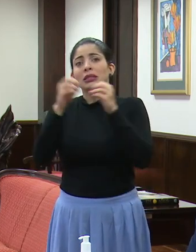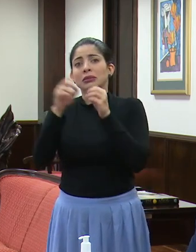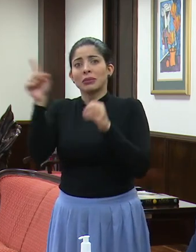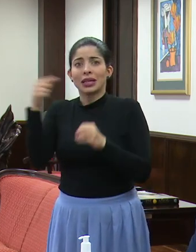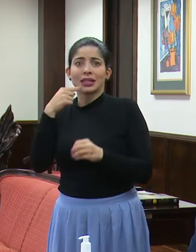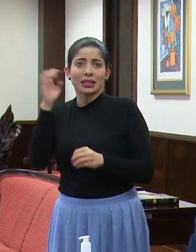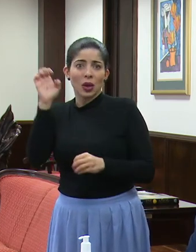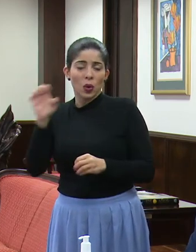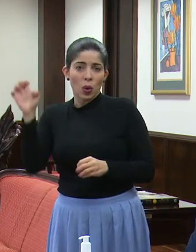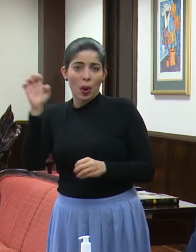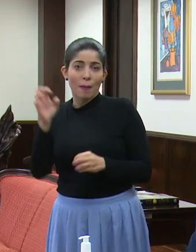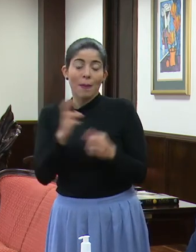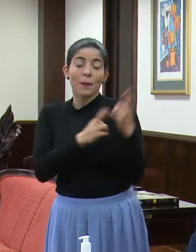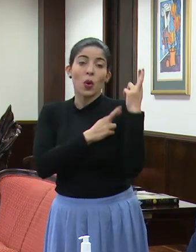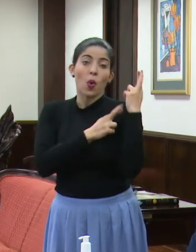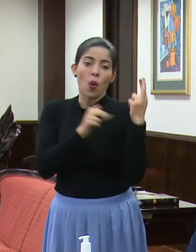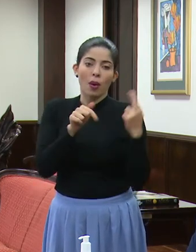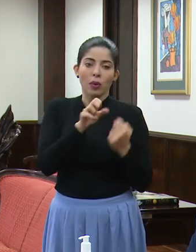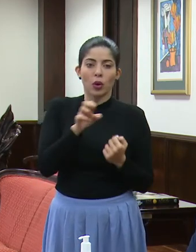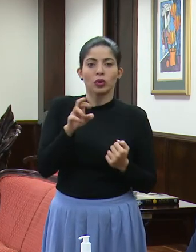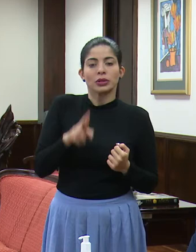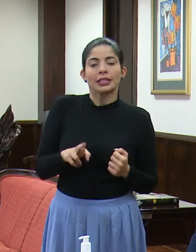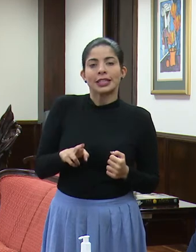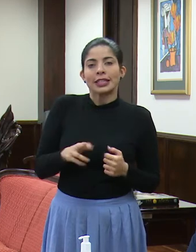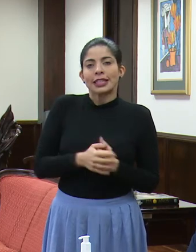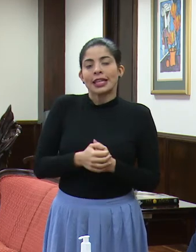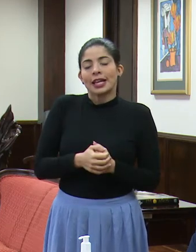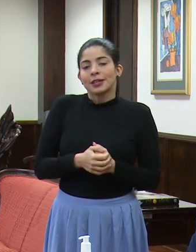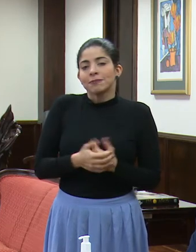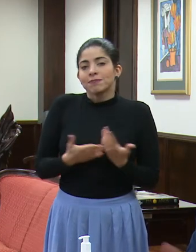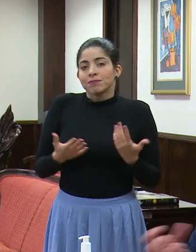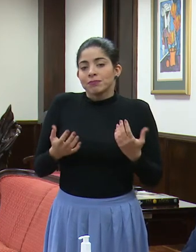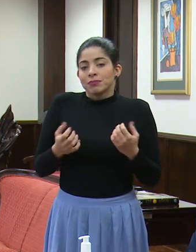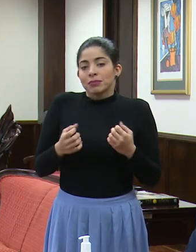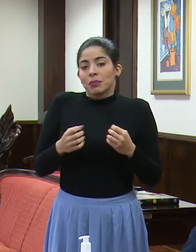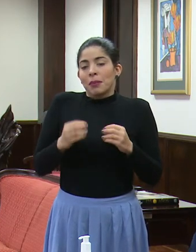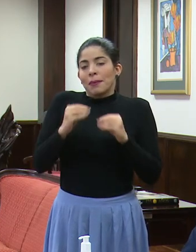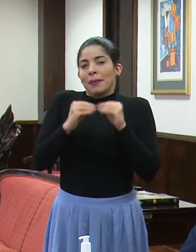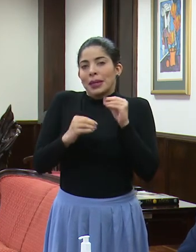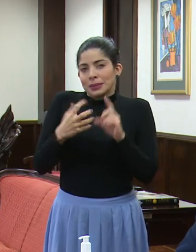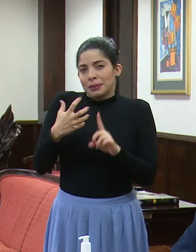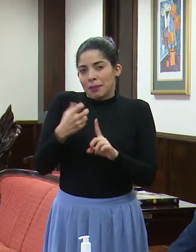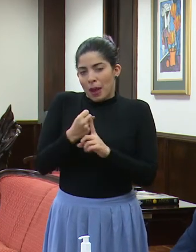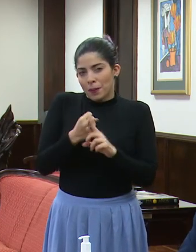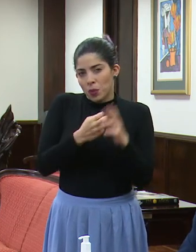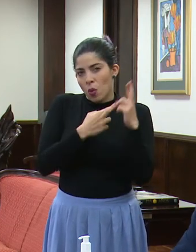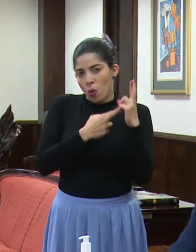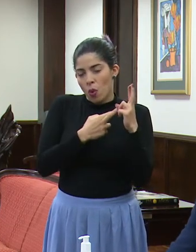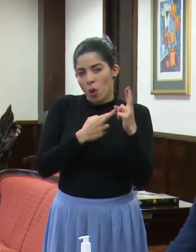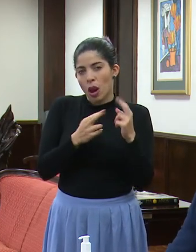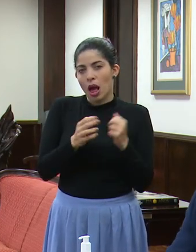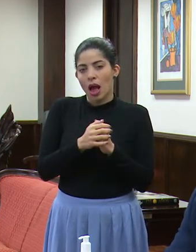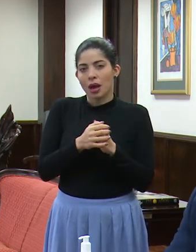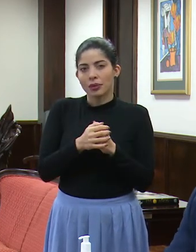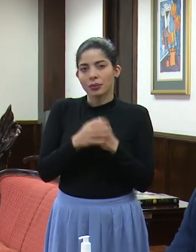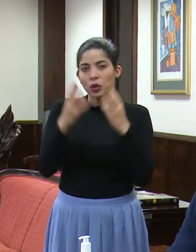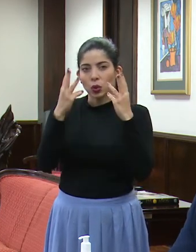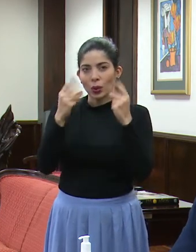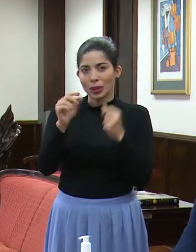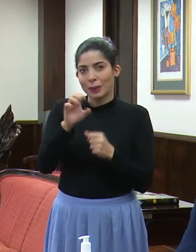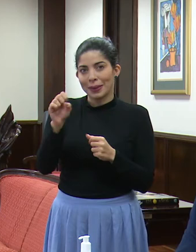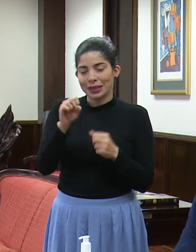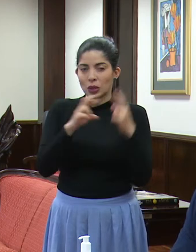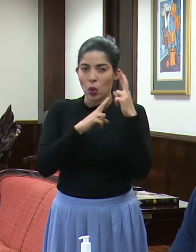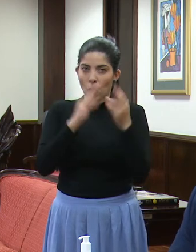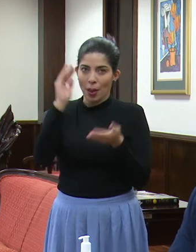Y ojalá que en Costa Rica, pues, tengamos menos impacto con relación a cantidad de meses.